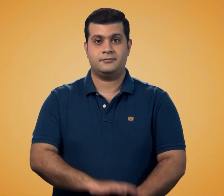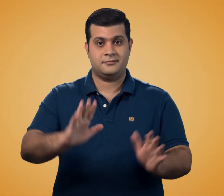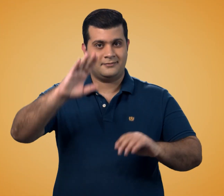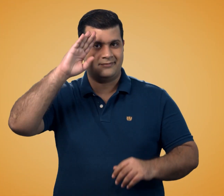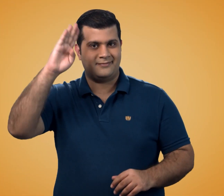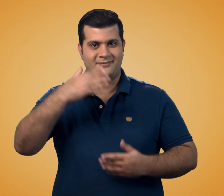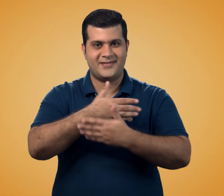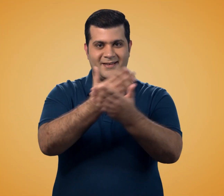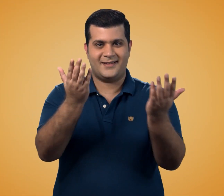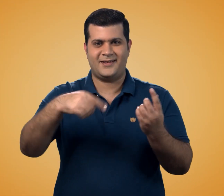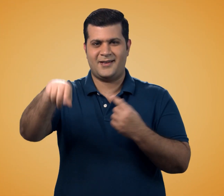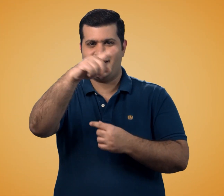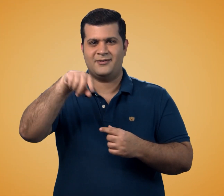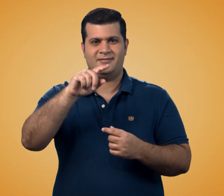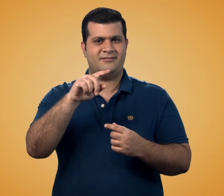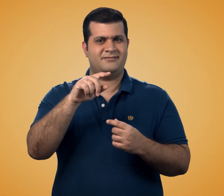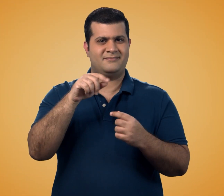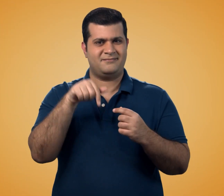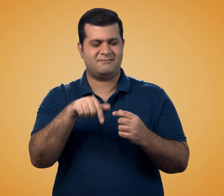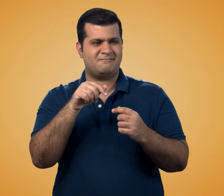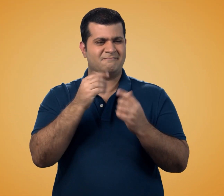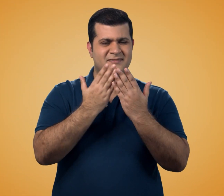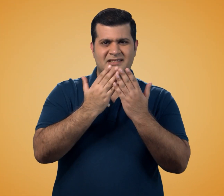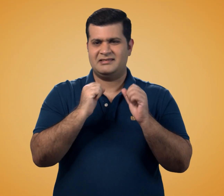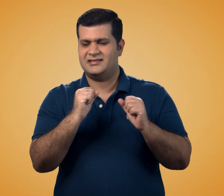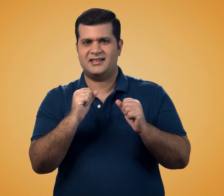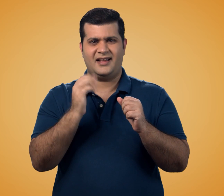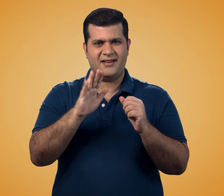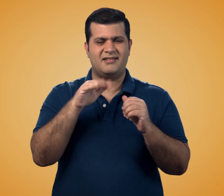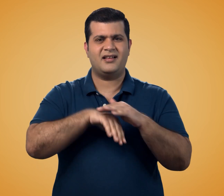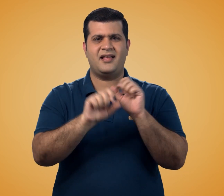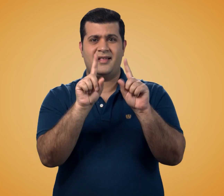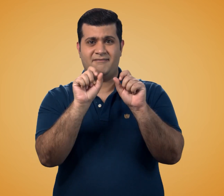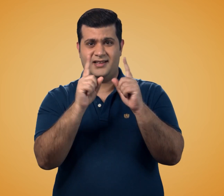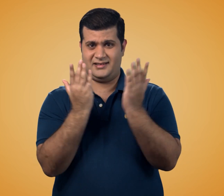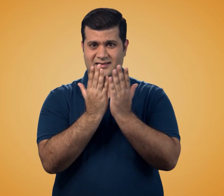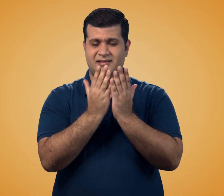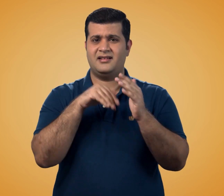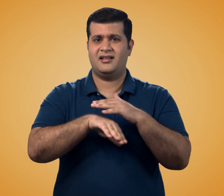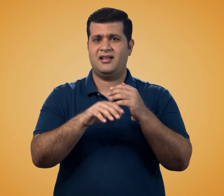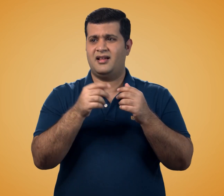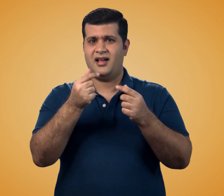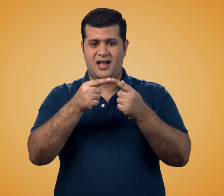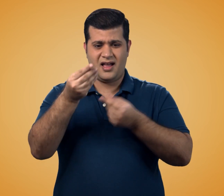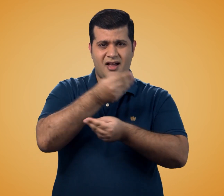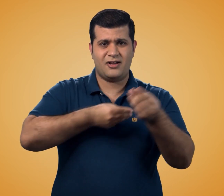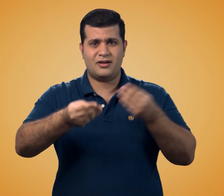सबको हलो, क्या आप 11 वी क्लास में है और पढ़ाई में दिक्कत आ रही है? क्या एकोनोमिक्स में रूची रखते हैं लेकिन